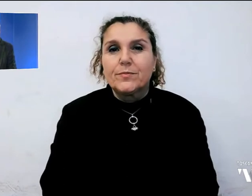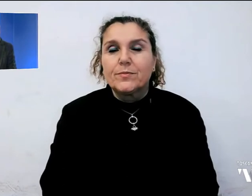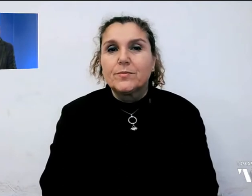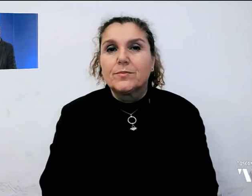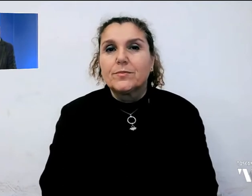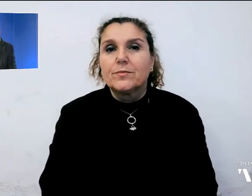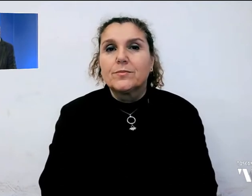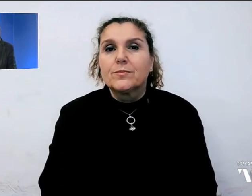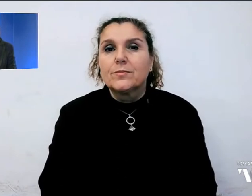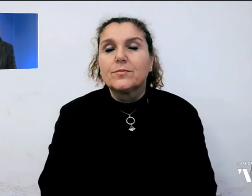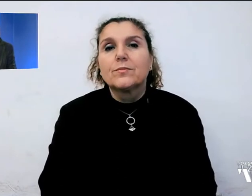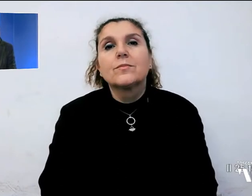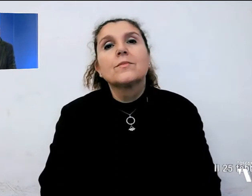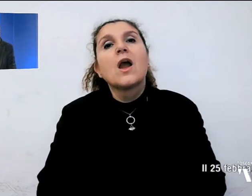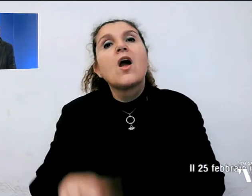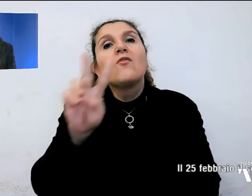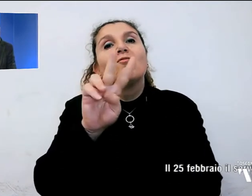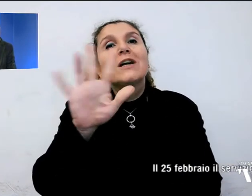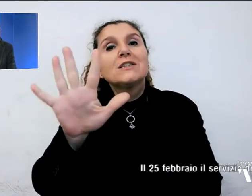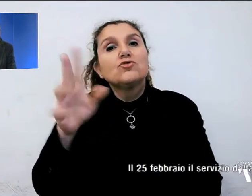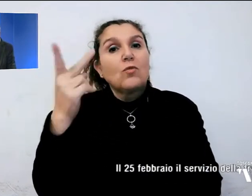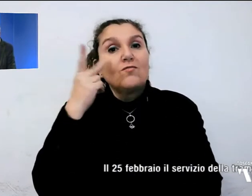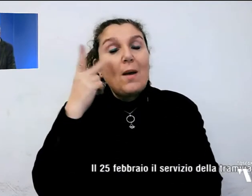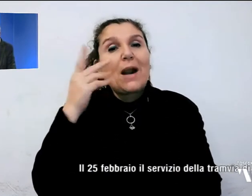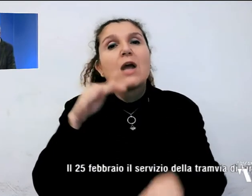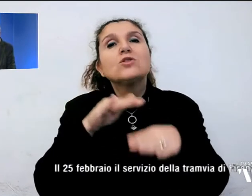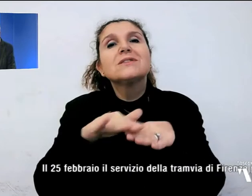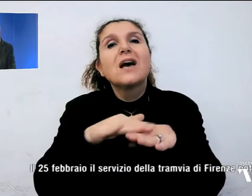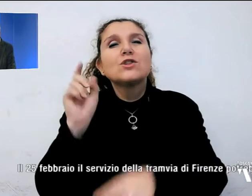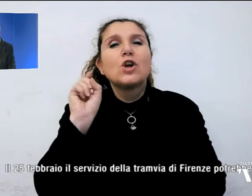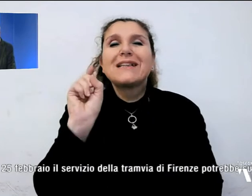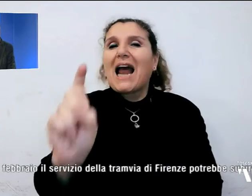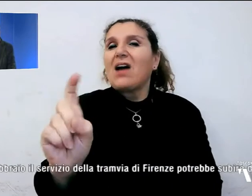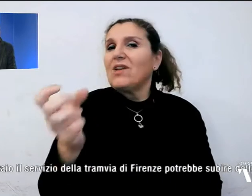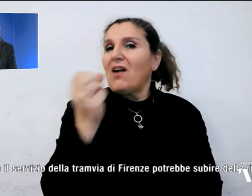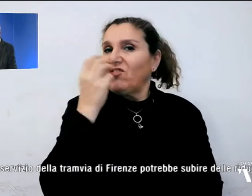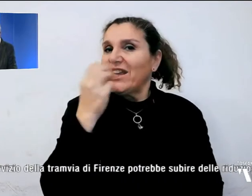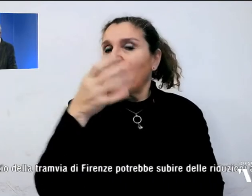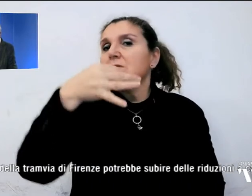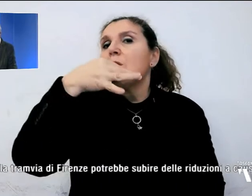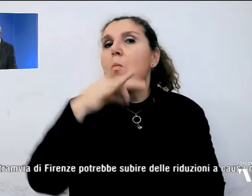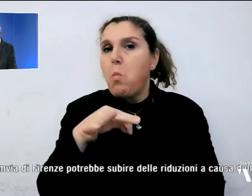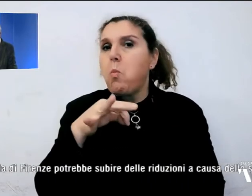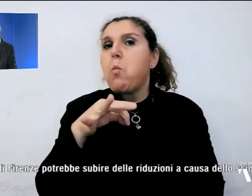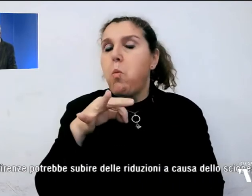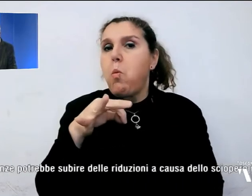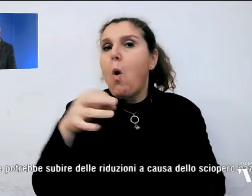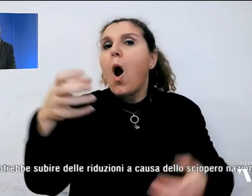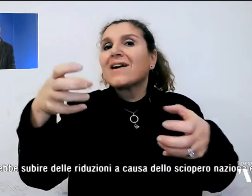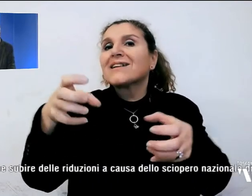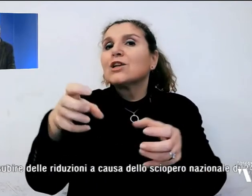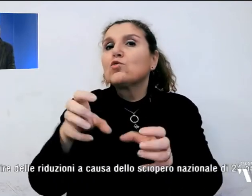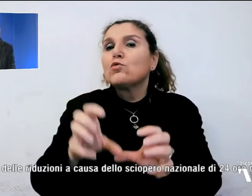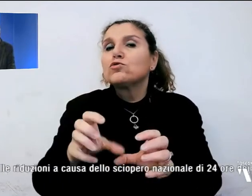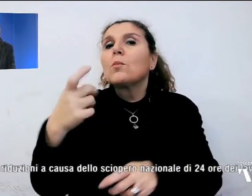Il 25 febbraio il servizio della tramvia di Firenze potrebbe subire delle riduzioni a causa dello